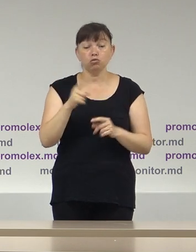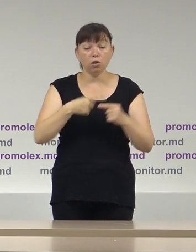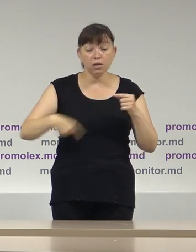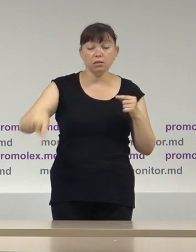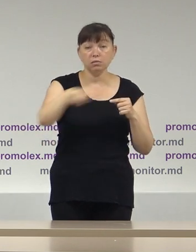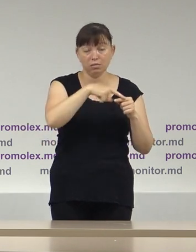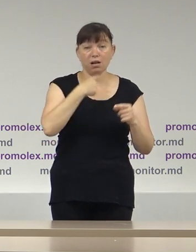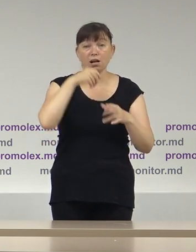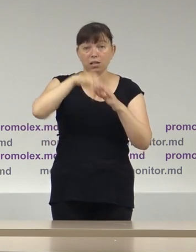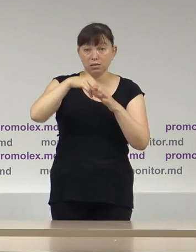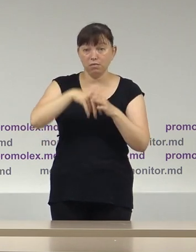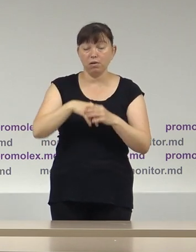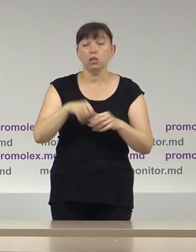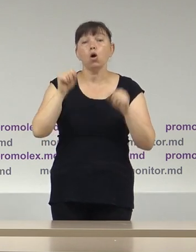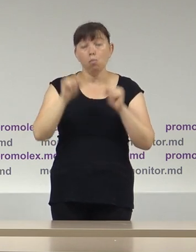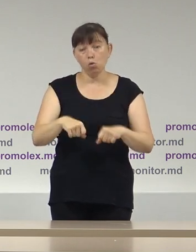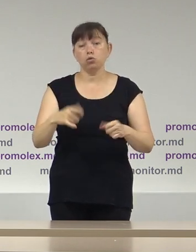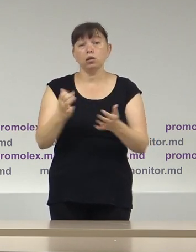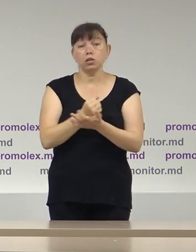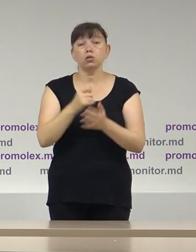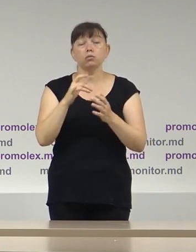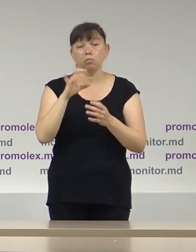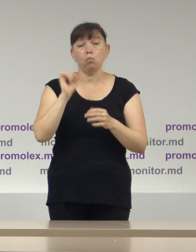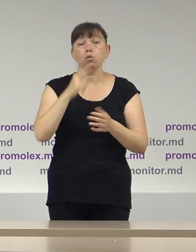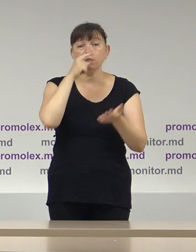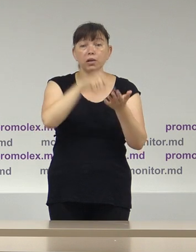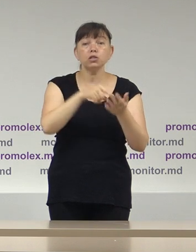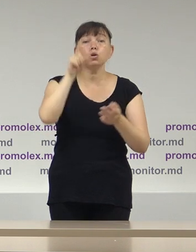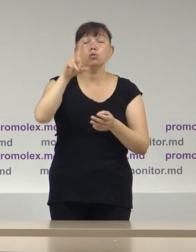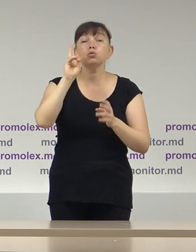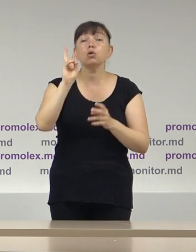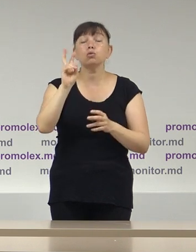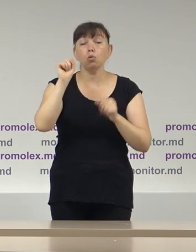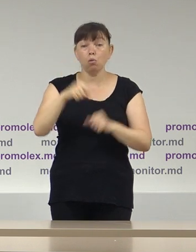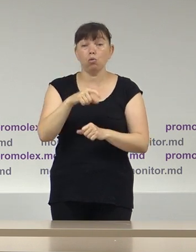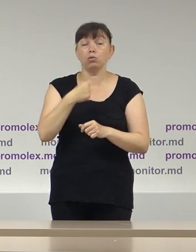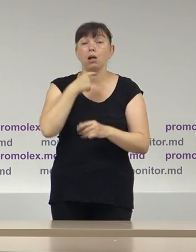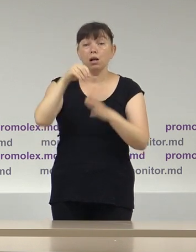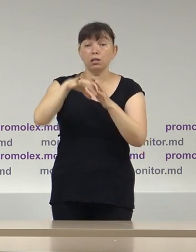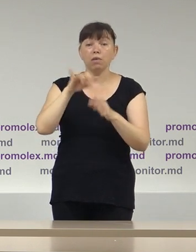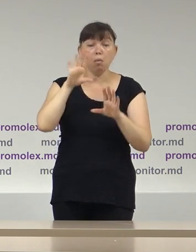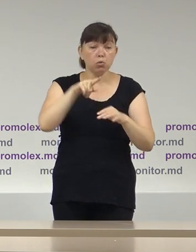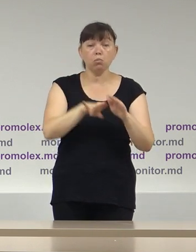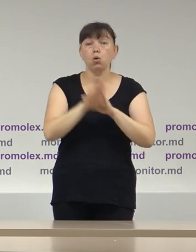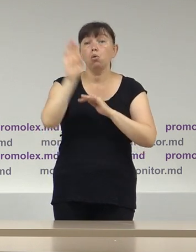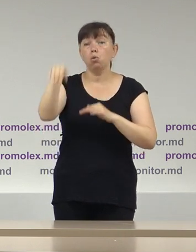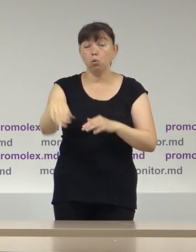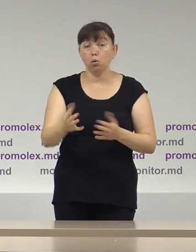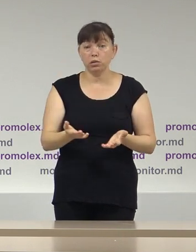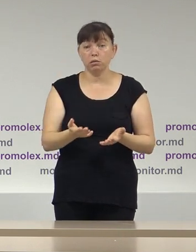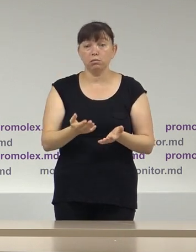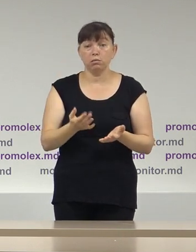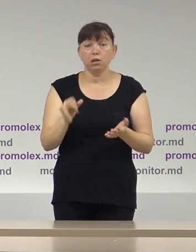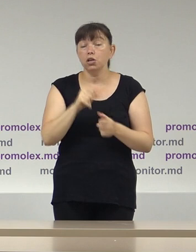secției de votare se pot găsi doar cetățenii care au venit să voteze, după care aceștia pleacă și nu se pot forma